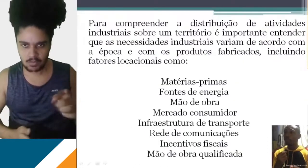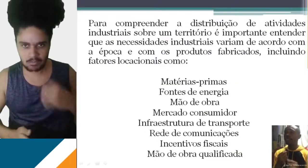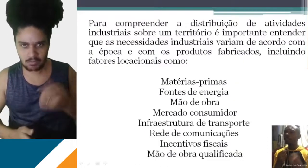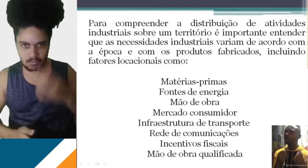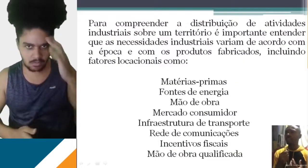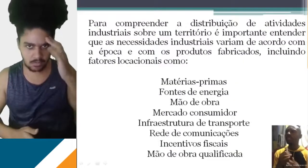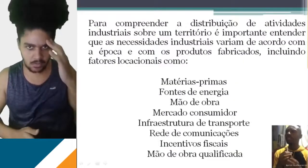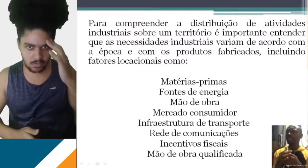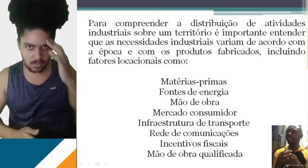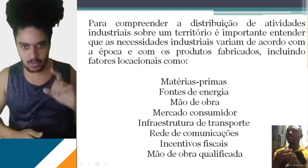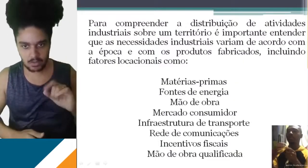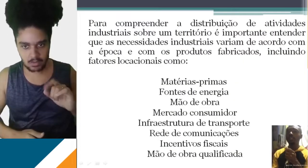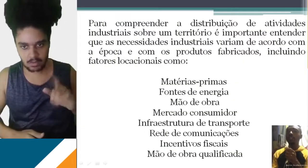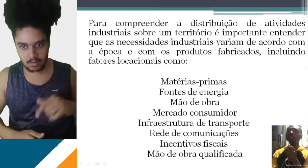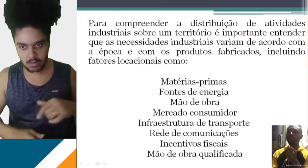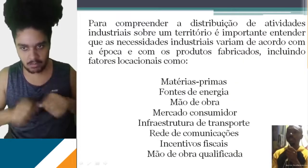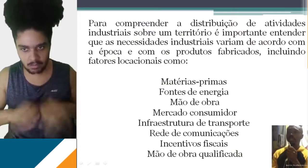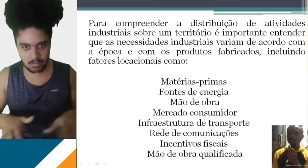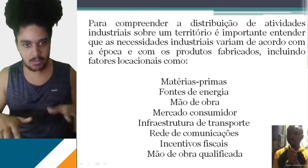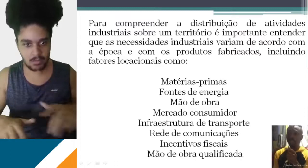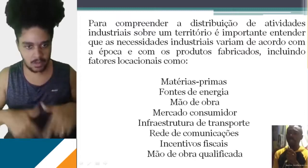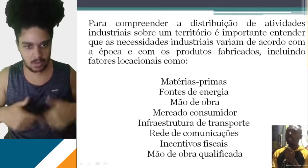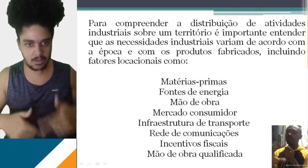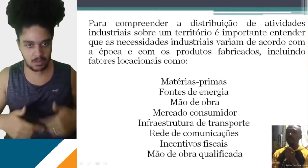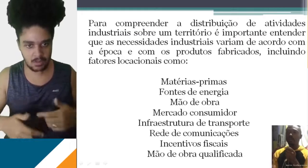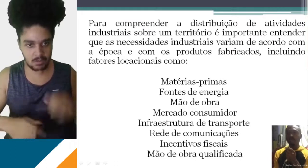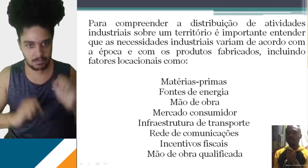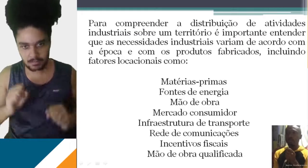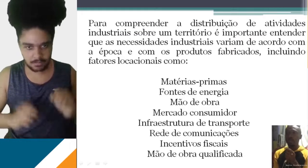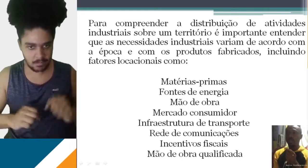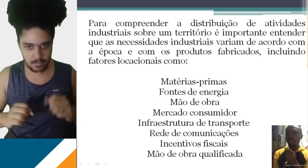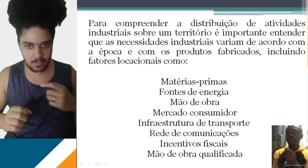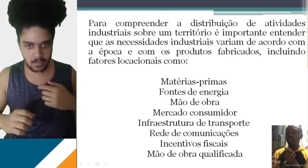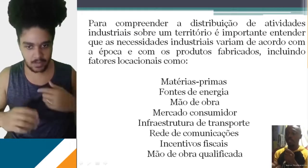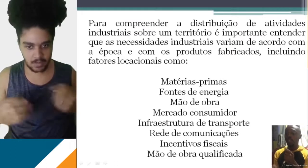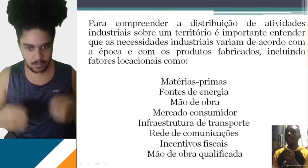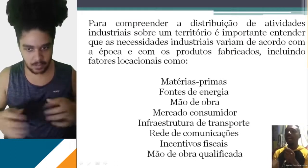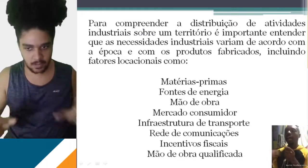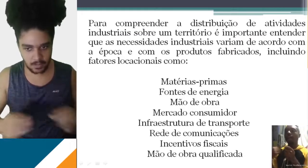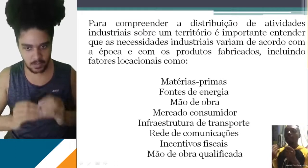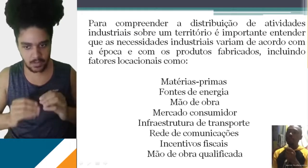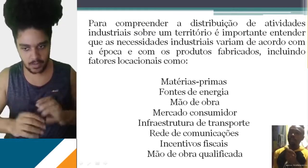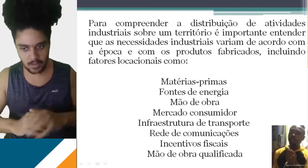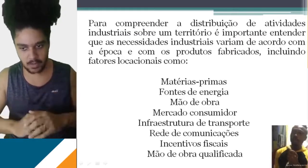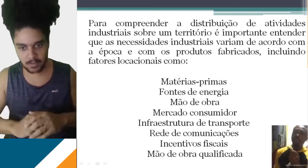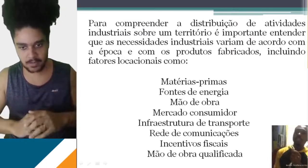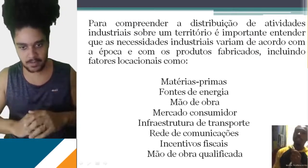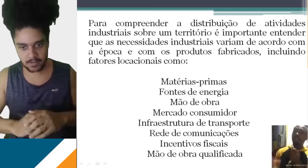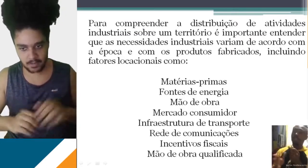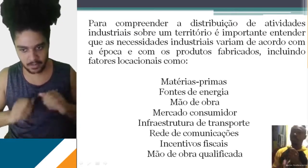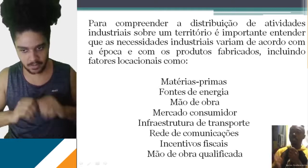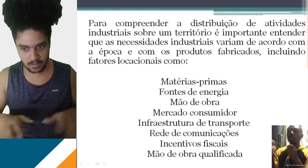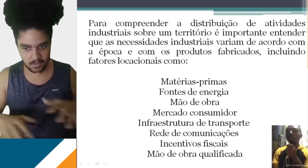Então vamos lá. Para a gente compreender o que seria então a distribuição de atividades industriais, eu trouxe mais ou menos um resumir aqui que vai falar o quê? Para compreender a